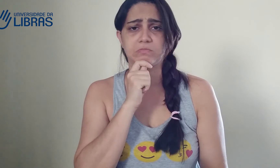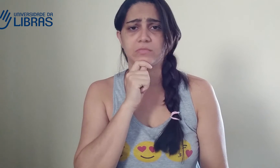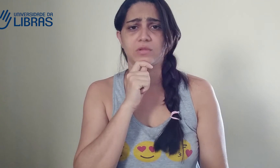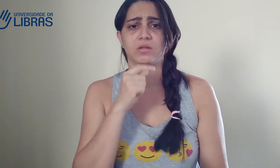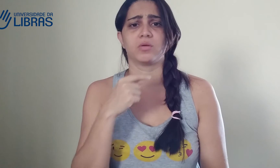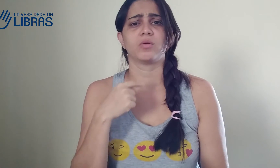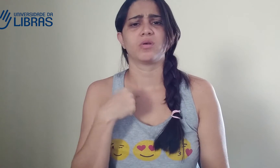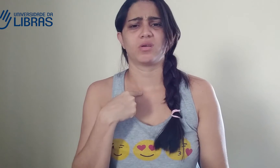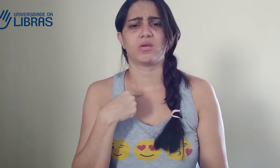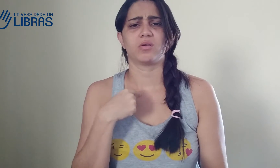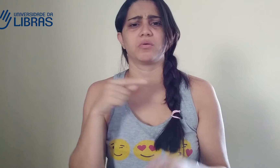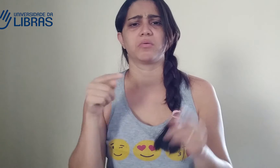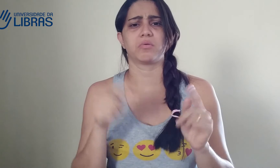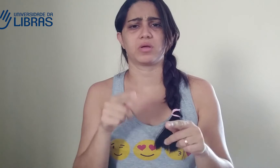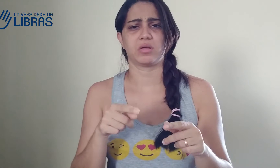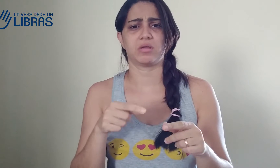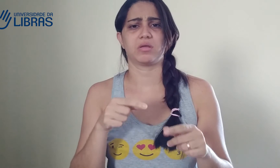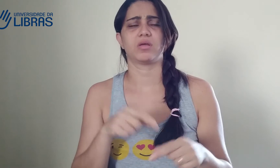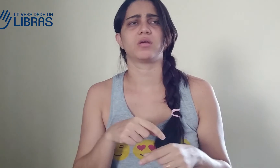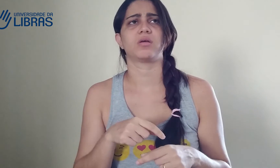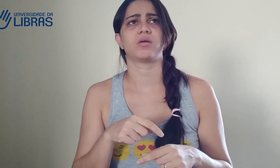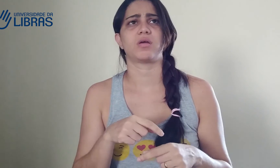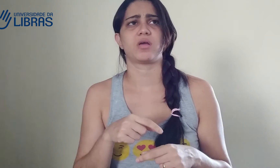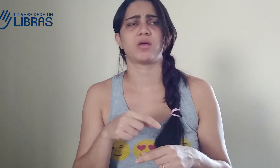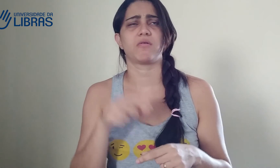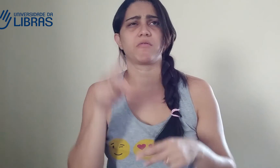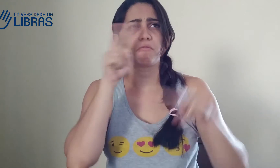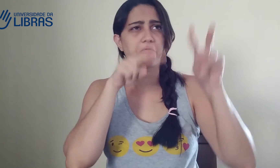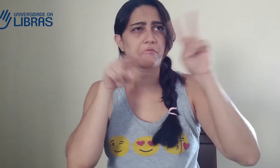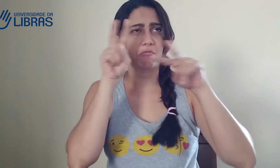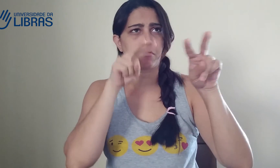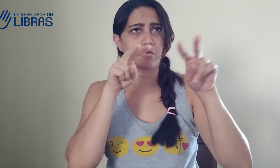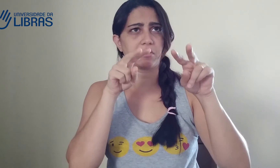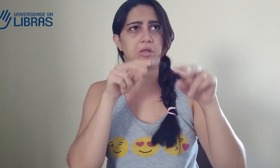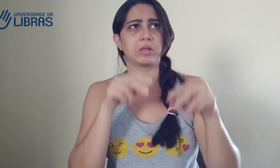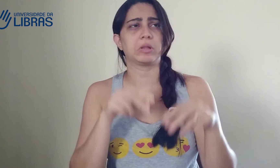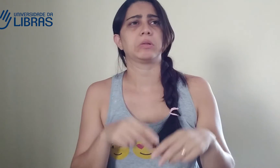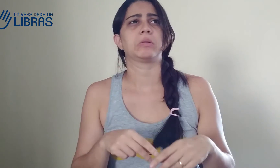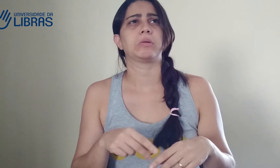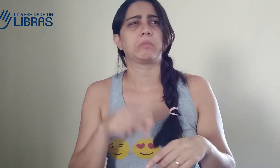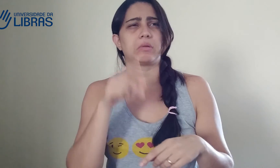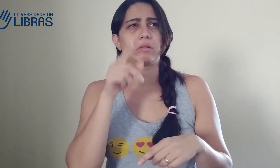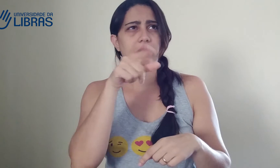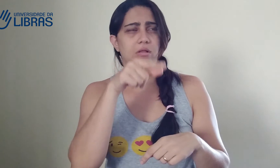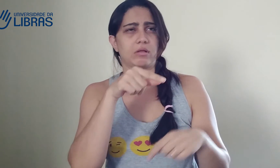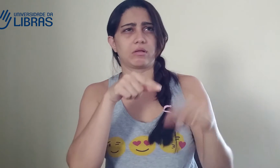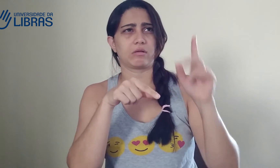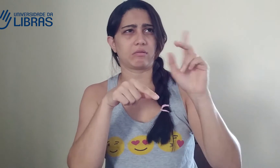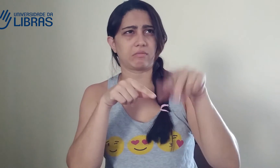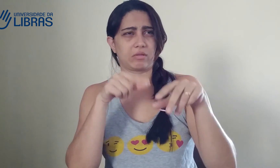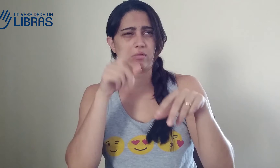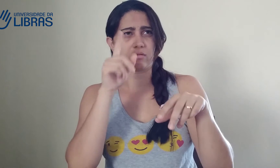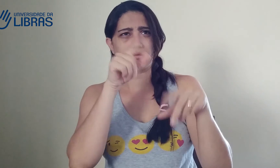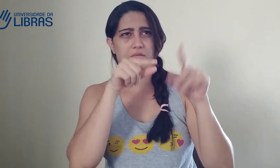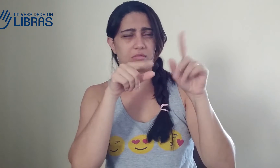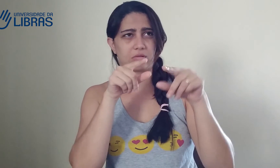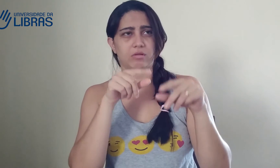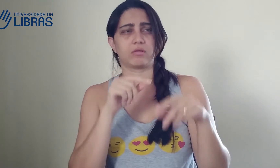né? Eu vou falar, ok, assim, eu não sei interpretar, assim, muito ainda, assim, né? Fazer essa interpretação, tal.